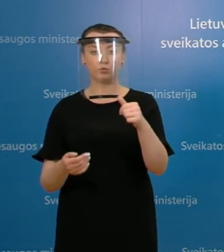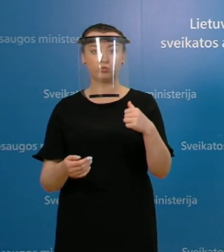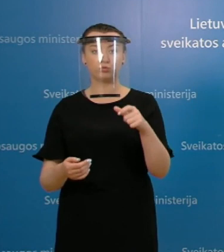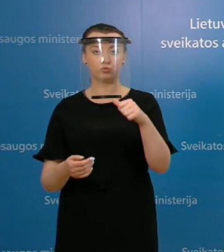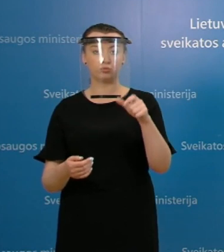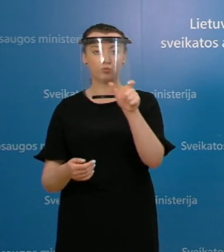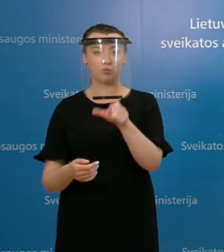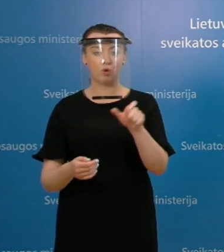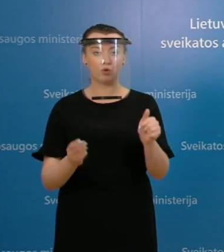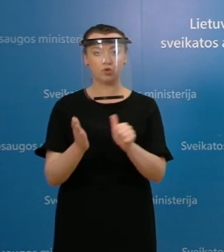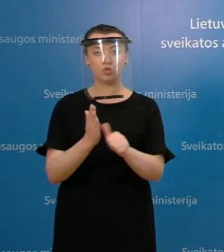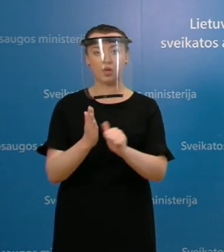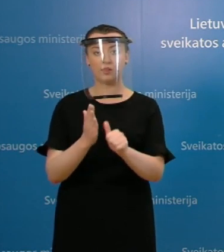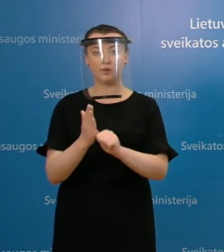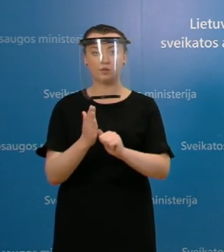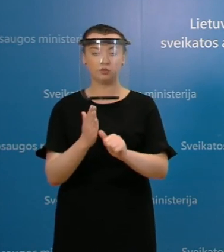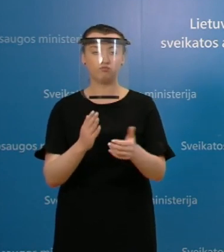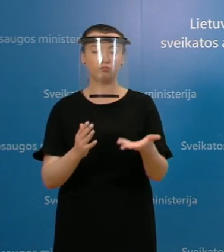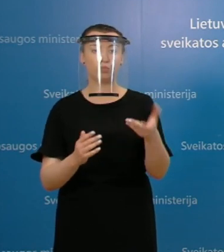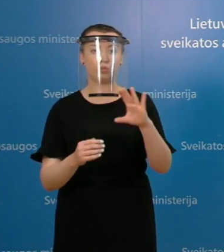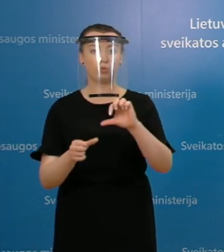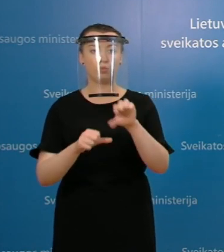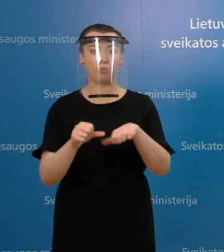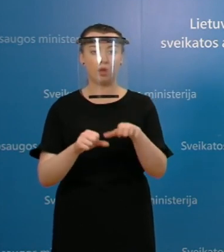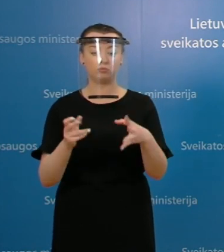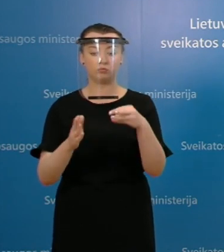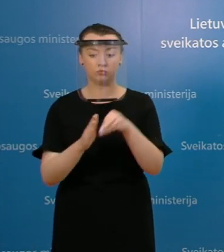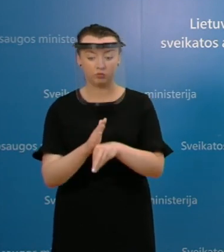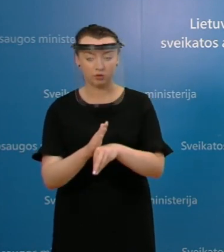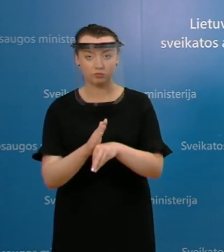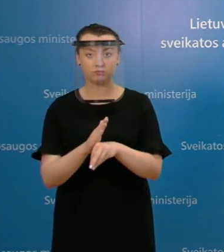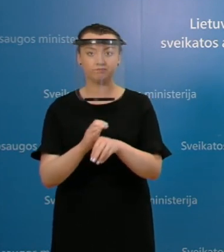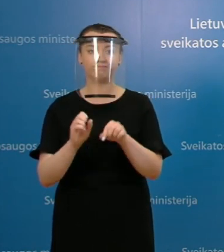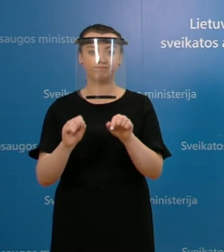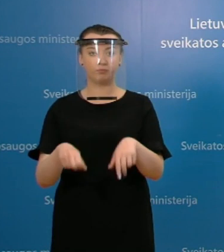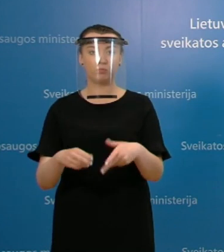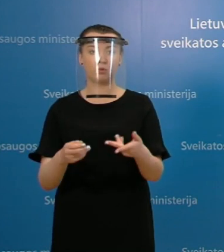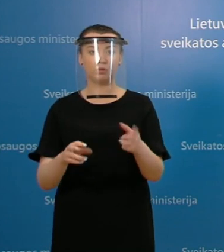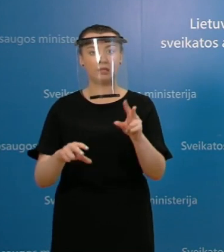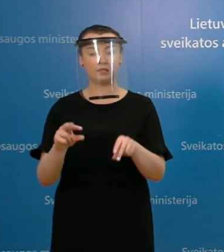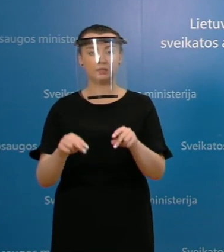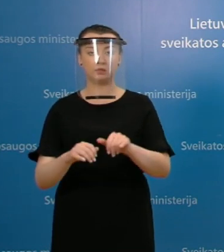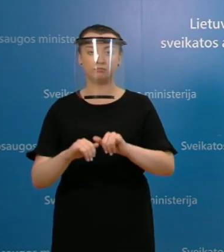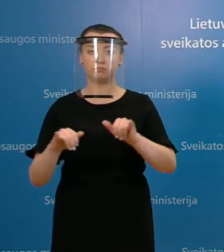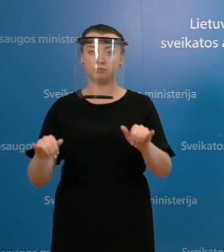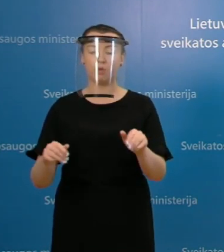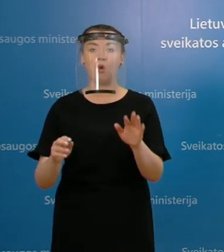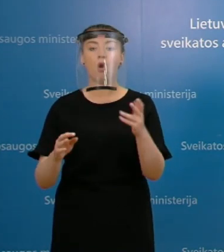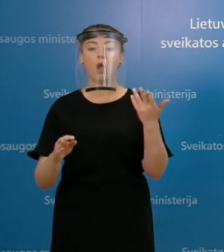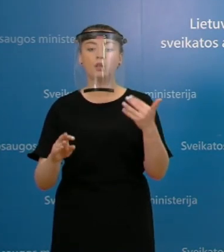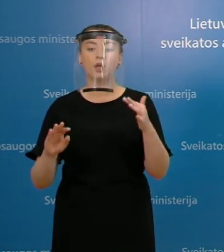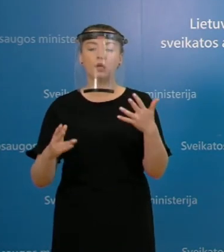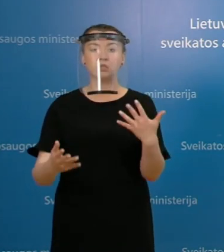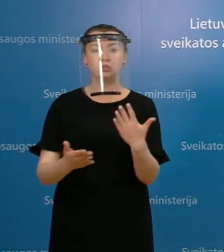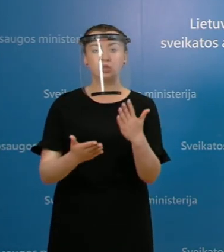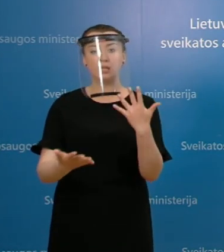60 metų amžiaus riba, tačiau tokia intensyvesnė hospitalizacija, kuomet žmogui